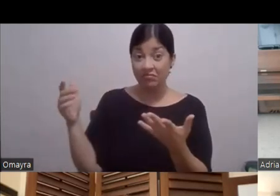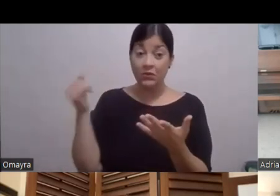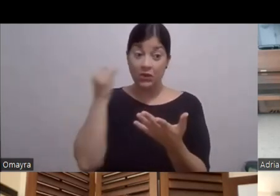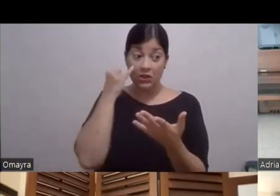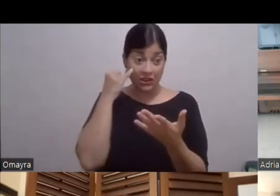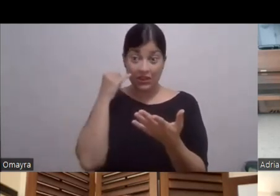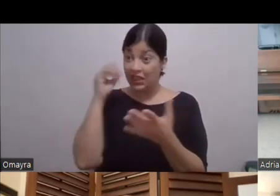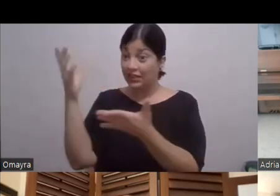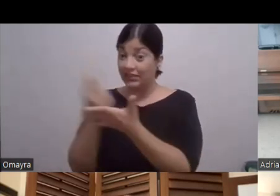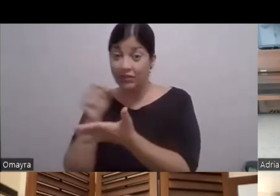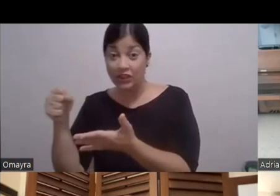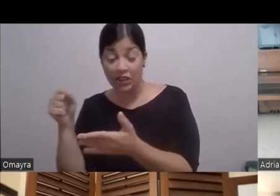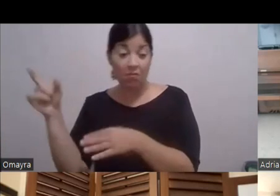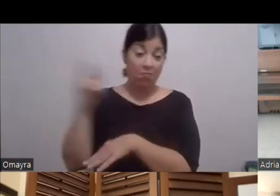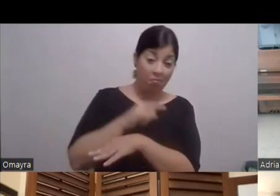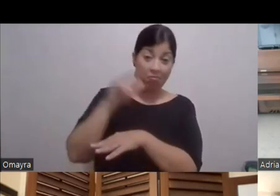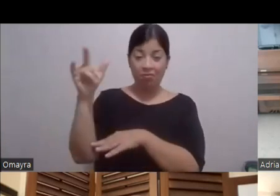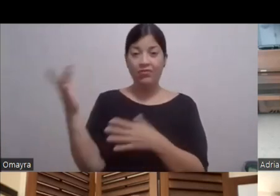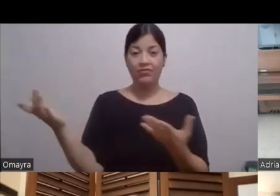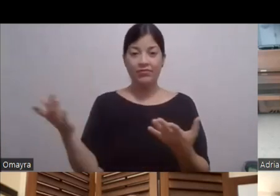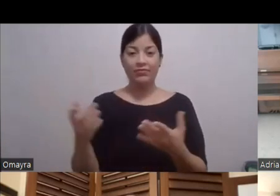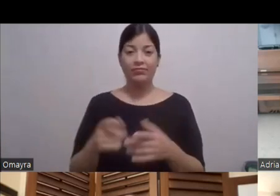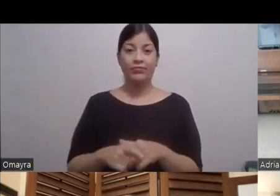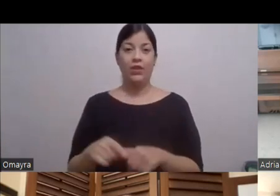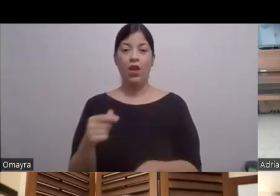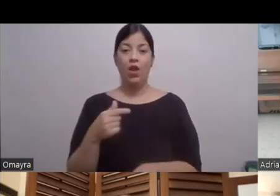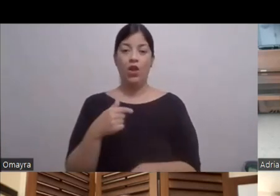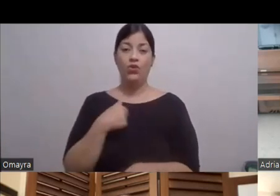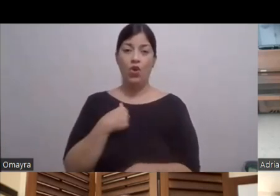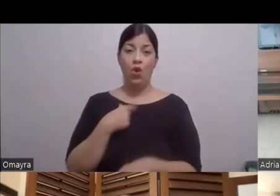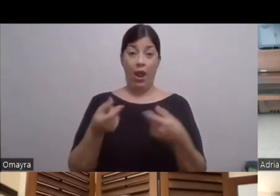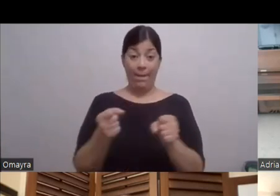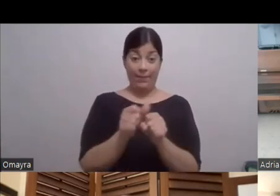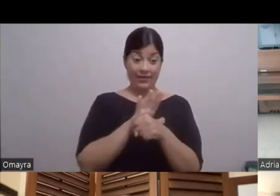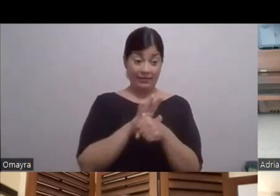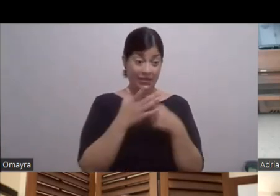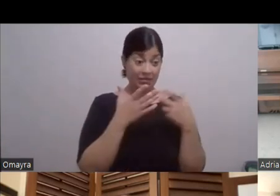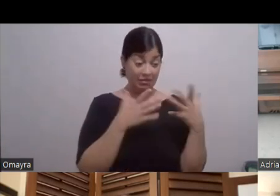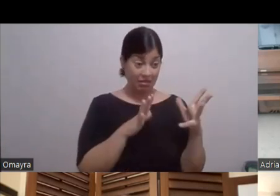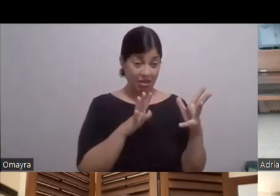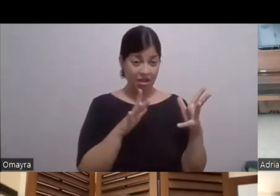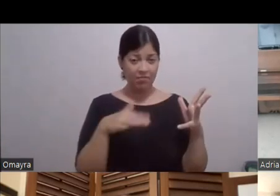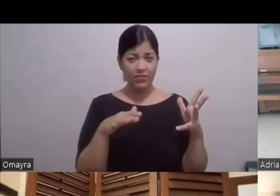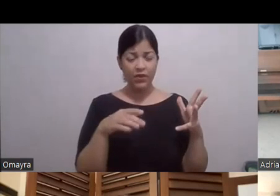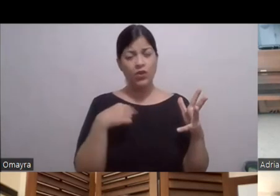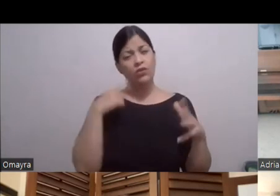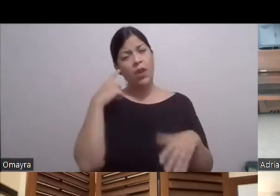sea En mi caso yo Cuando acabó la pandemia Que empezó como en Que se yo En octubre En noviembre Que empezó como ya